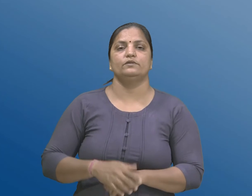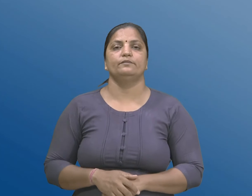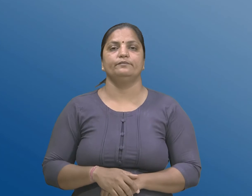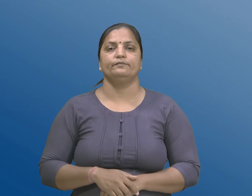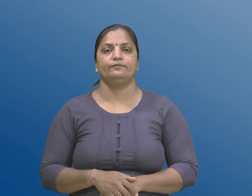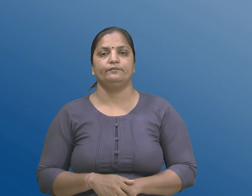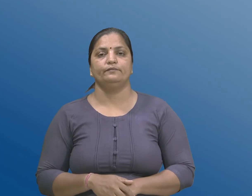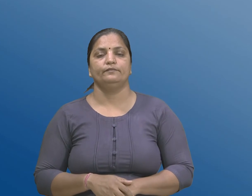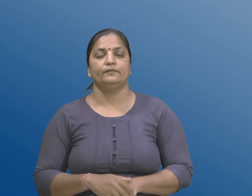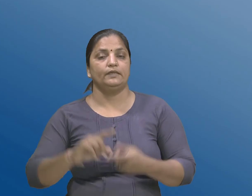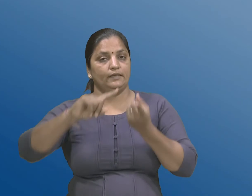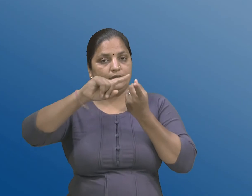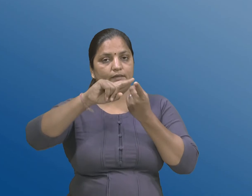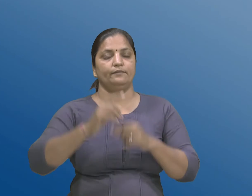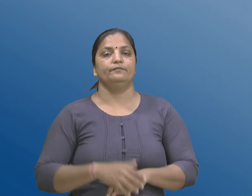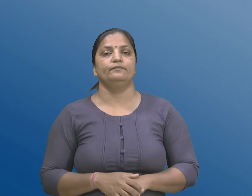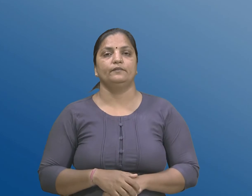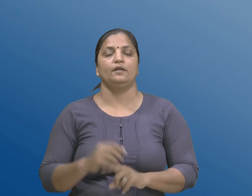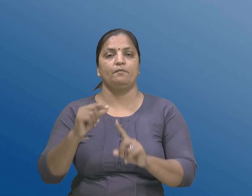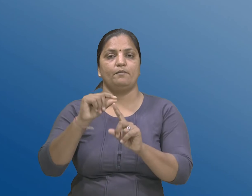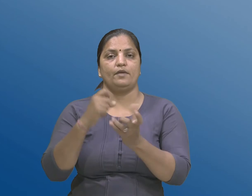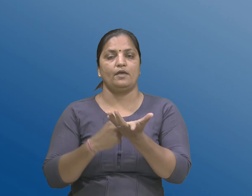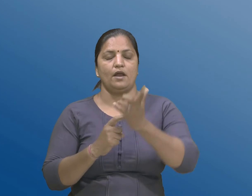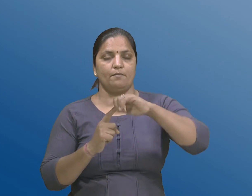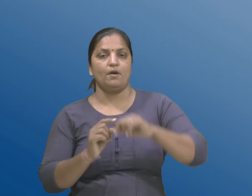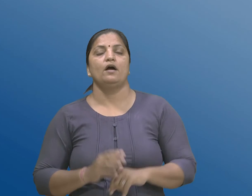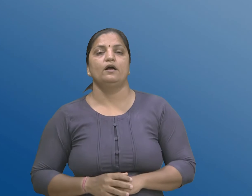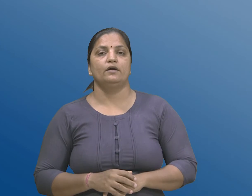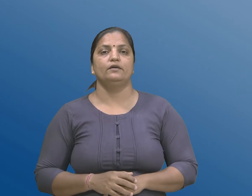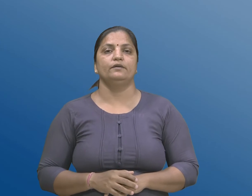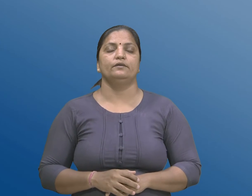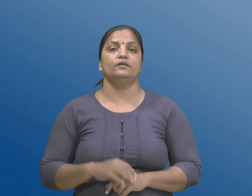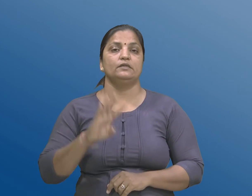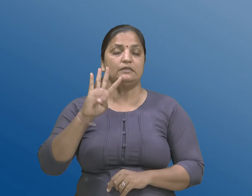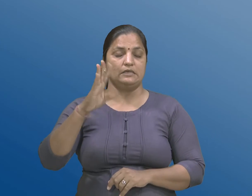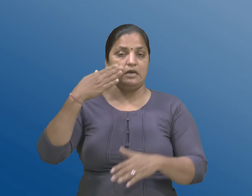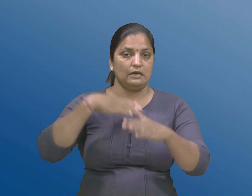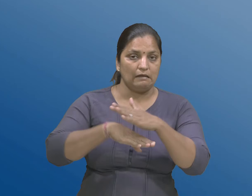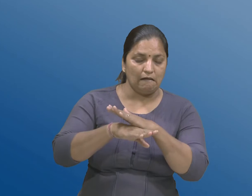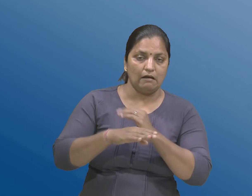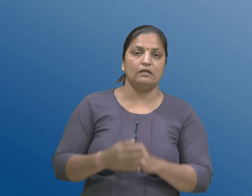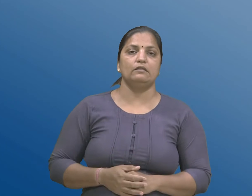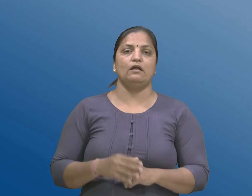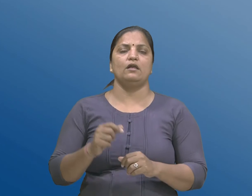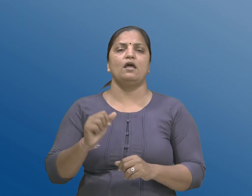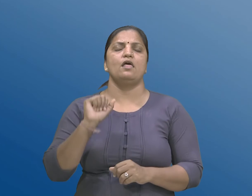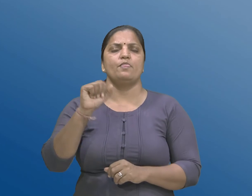E. खंड 51 पेटा खंड 4 हेठळ ना नौधनी ना प्रमापत्र ना काईदेश सर्ता